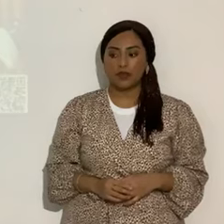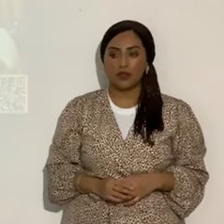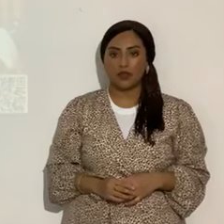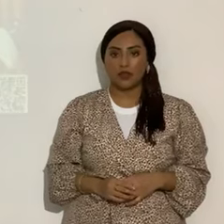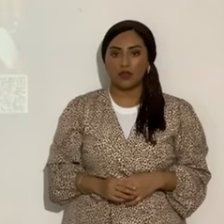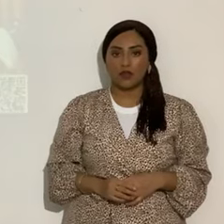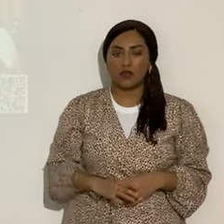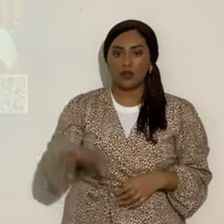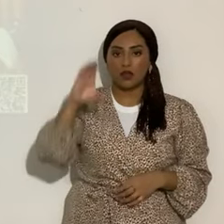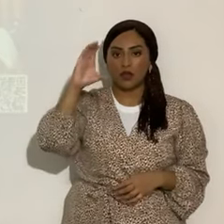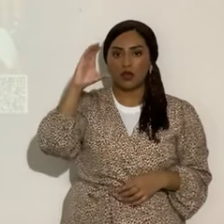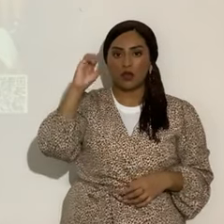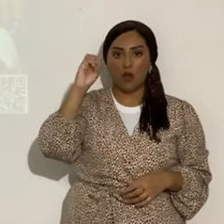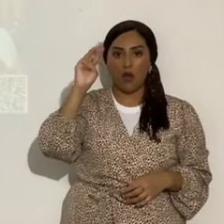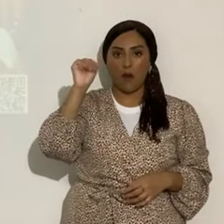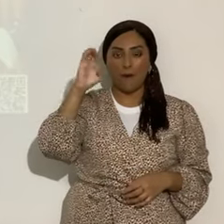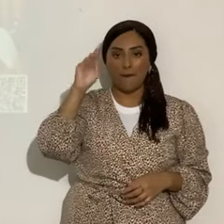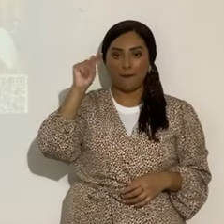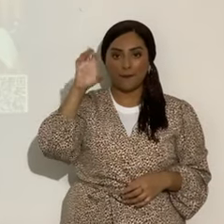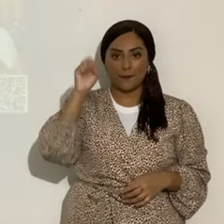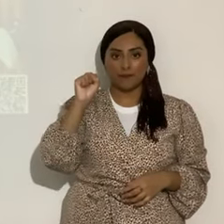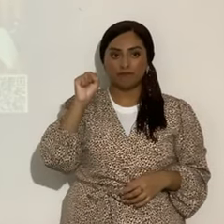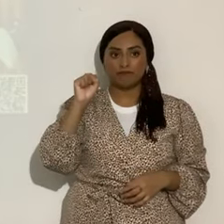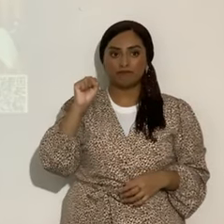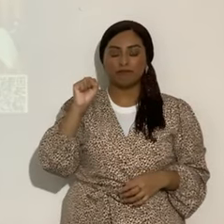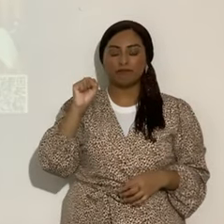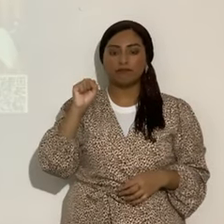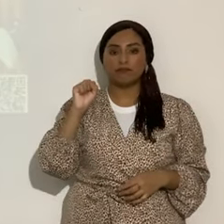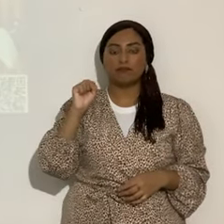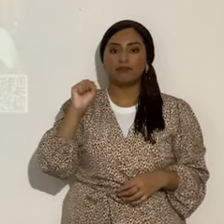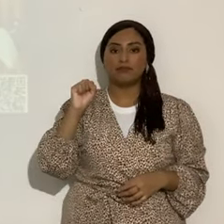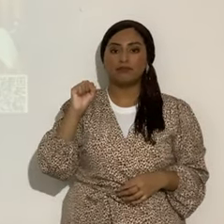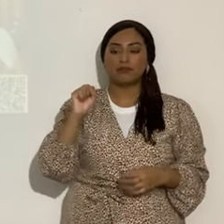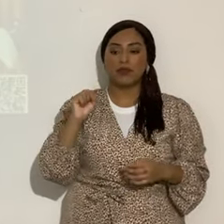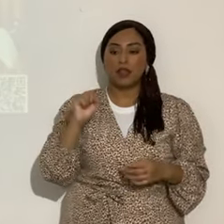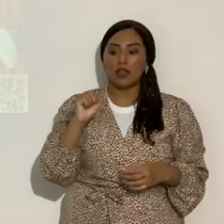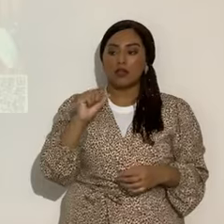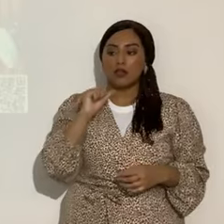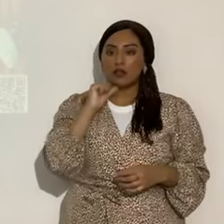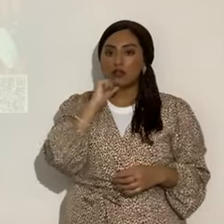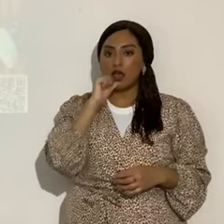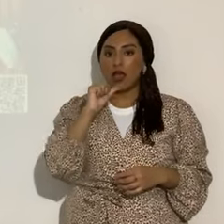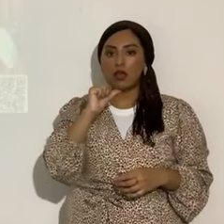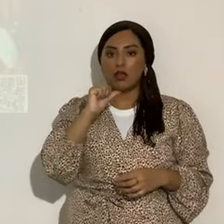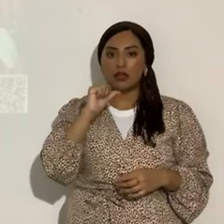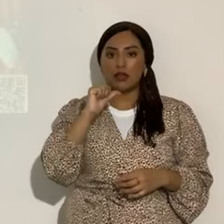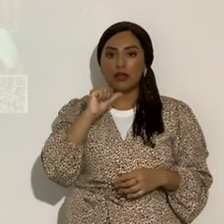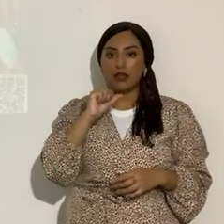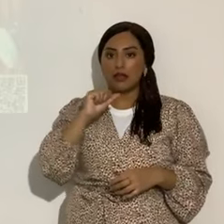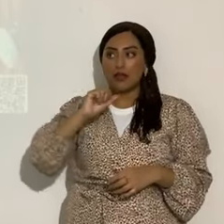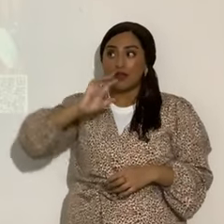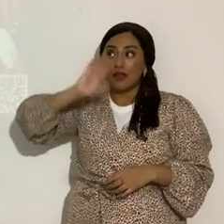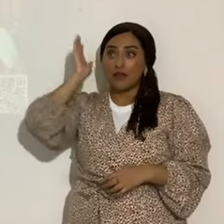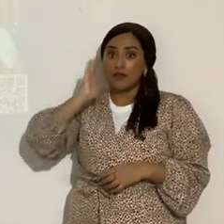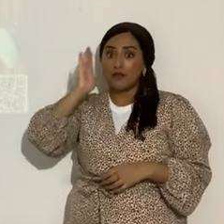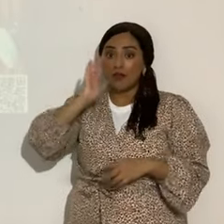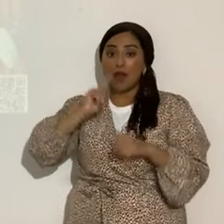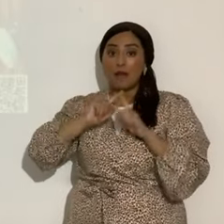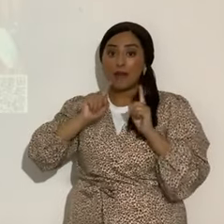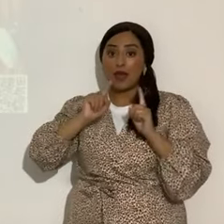los cometas, a lo mejor no son, este cometa, no es desde el tiempo de la creación, pero del mismo material que fue